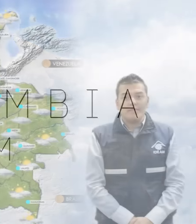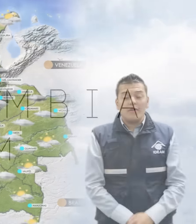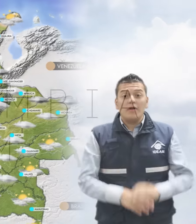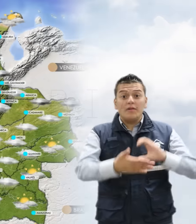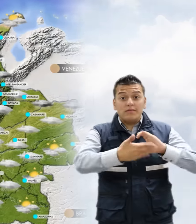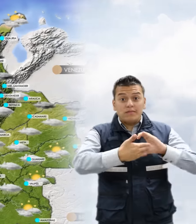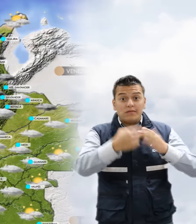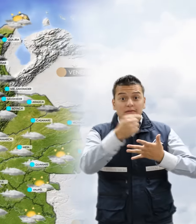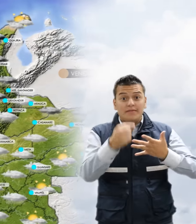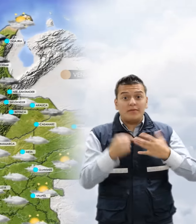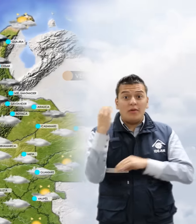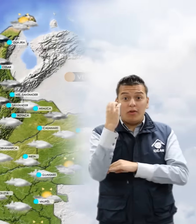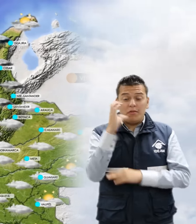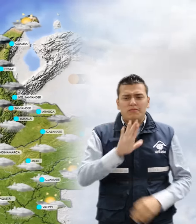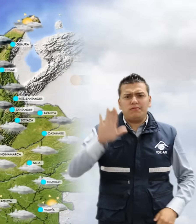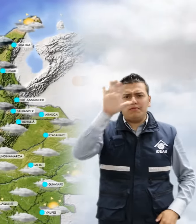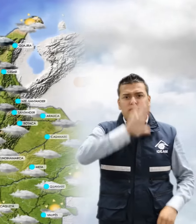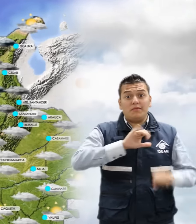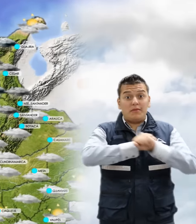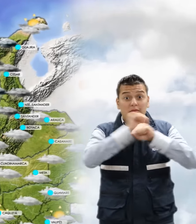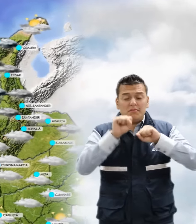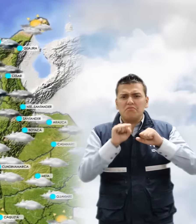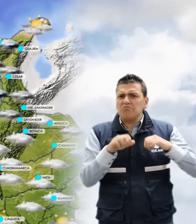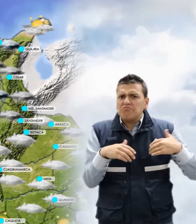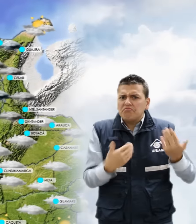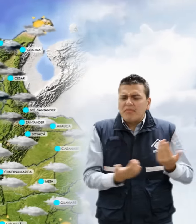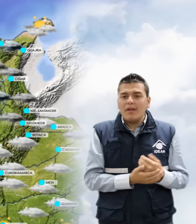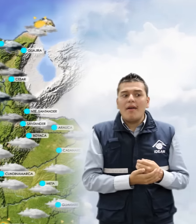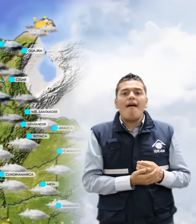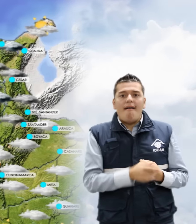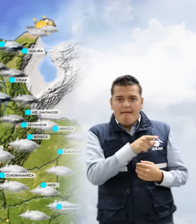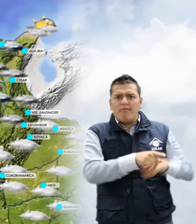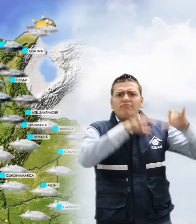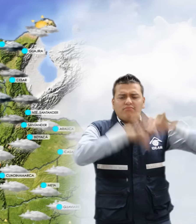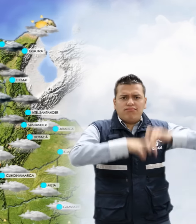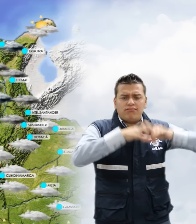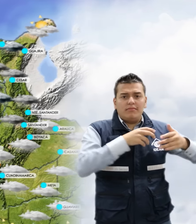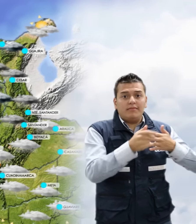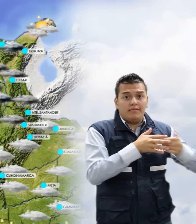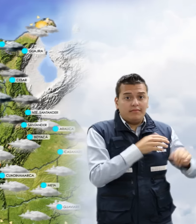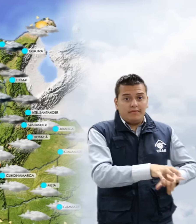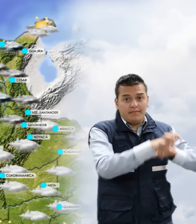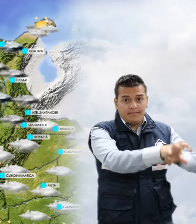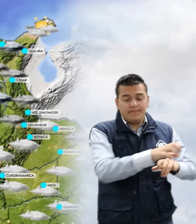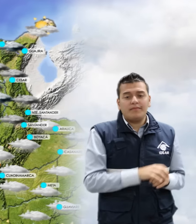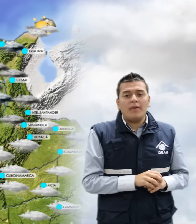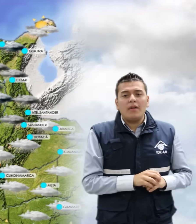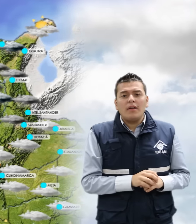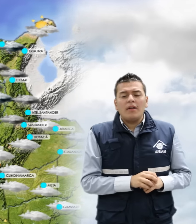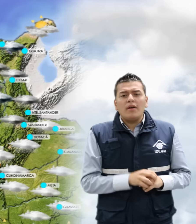El pronóstico para el país en la mañana indica probabilidad de precipitaciones en San Andrés, Providencia y Santa Catalina.